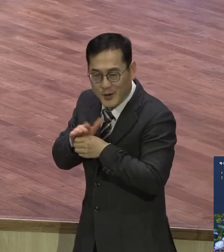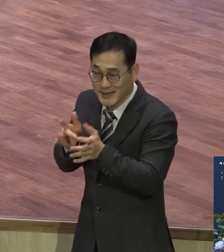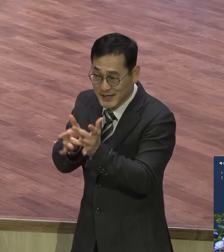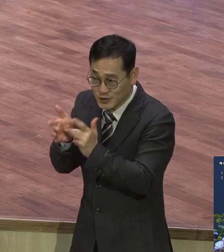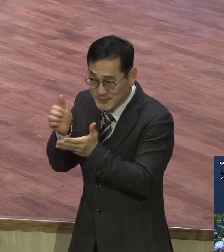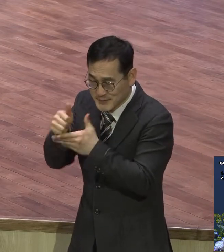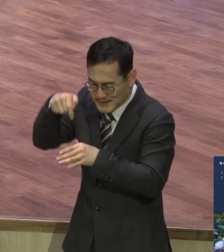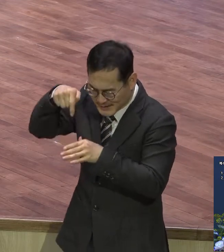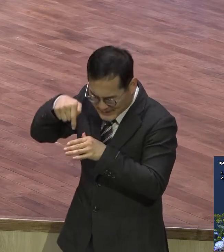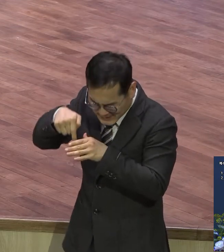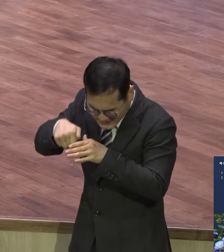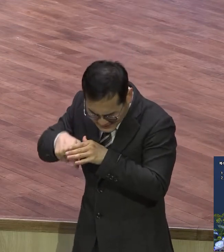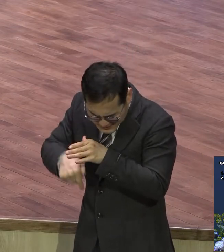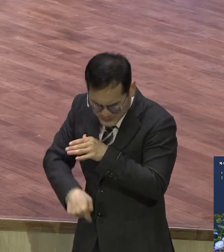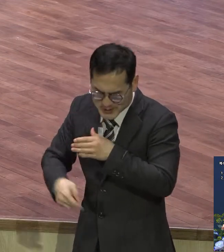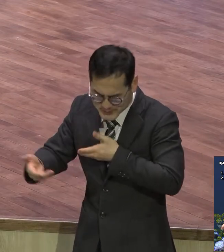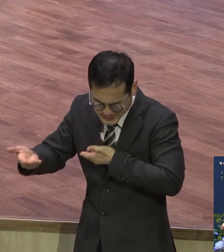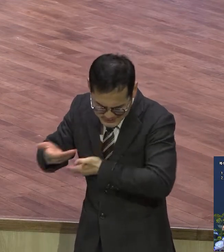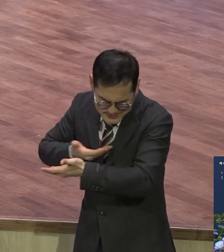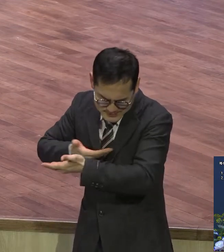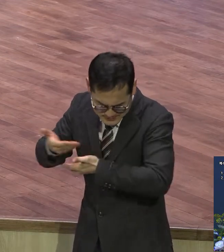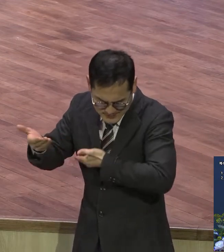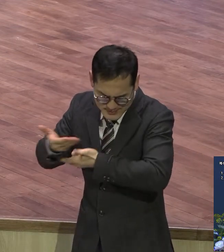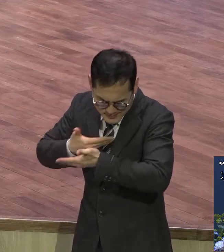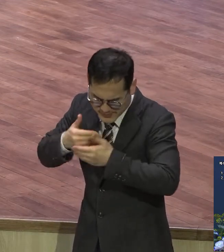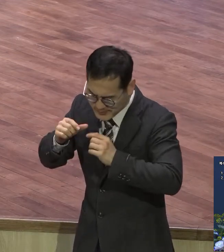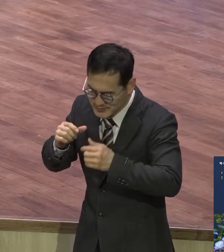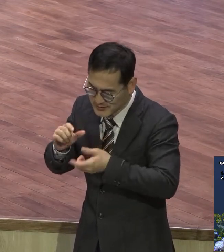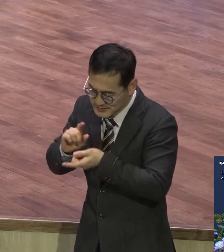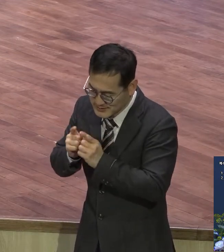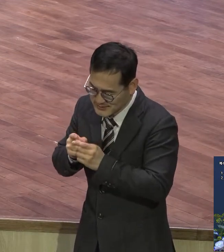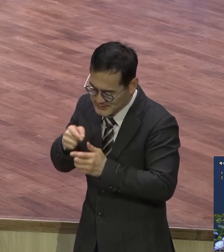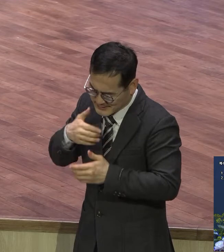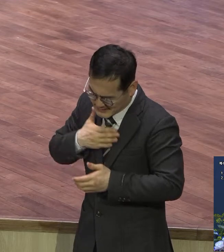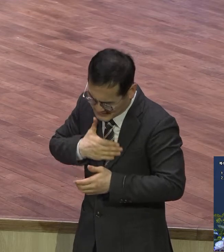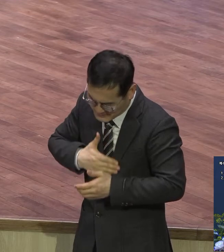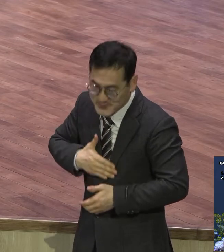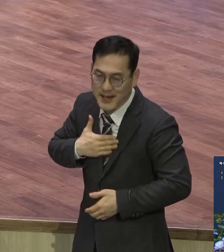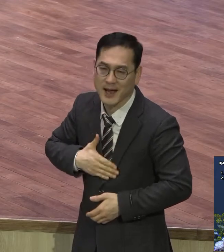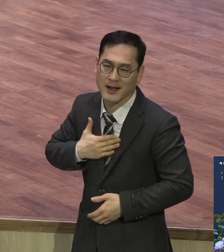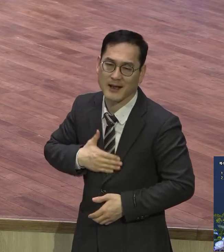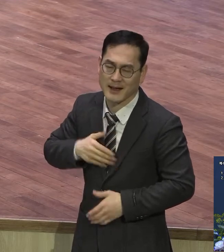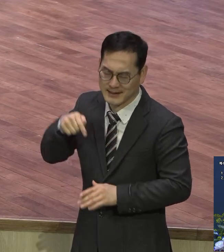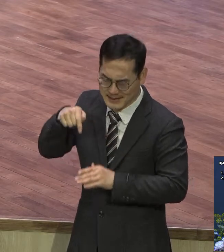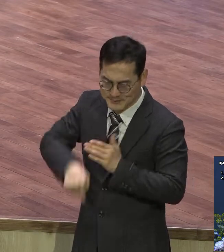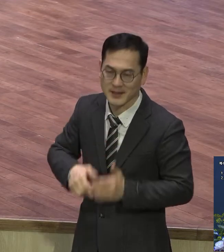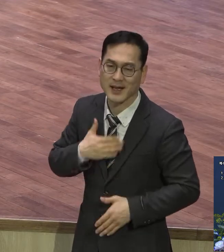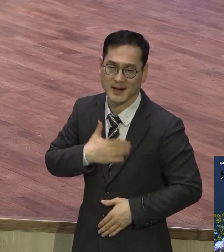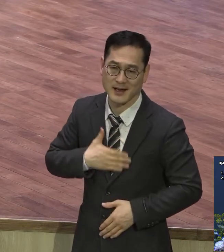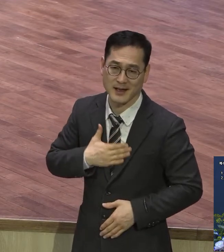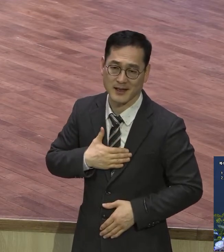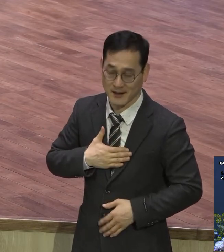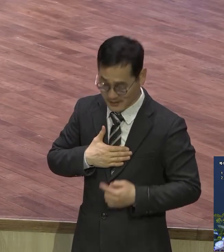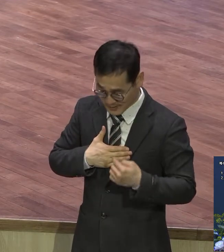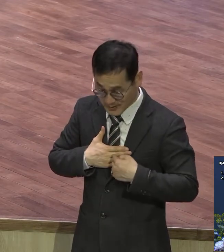깊이 알아가는 상태 의로운 자 내가 훈련받아야지 내가